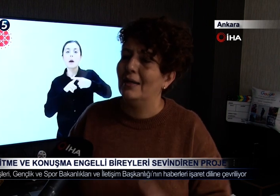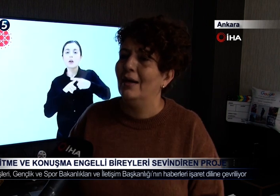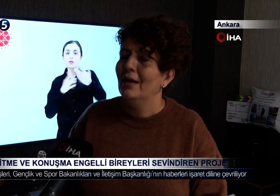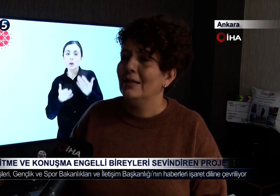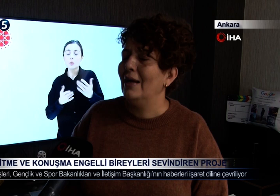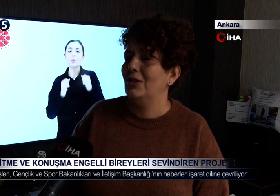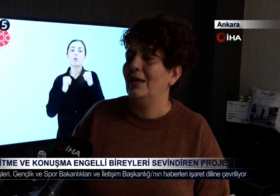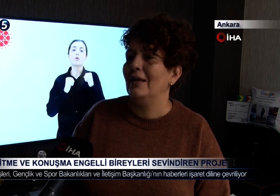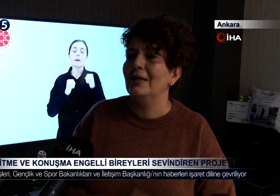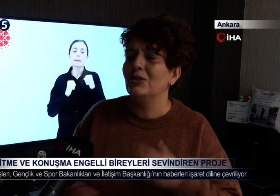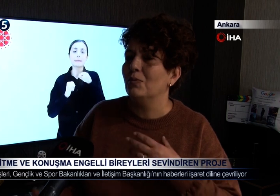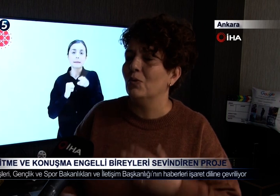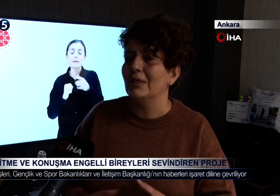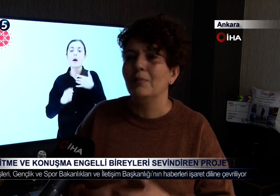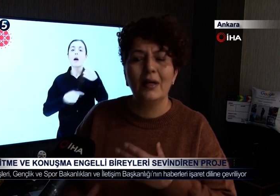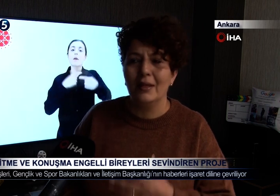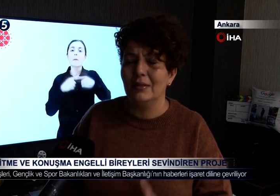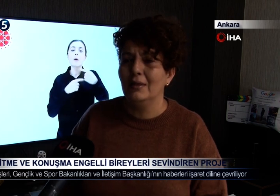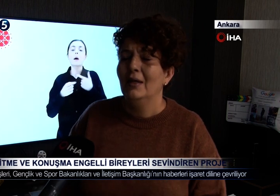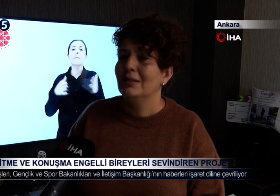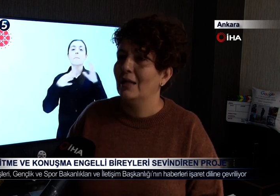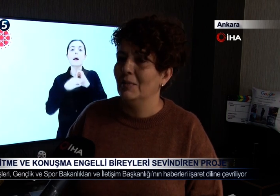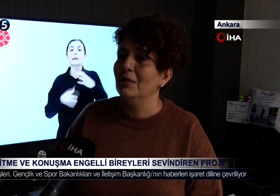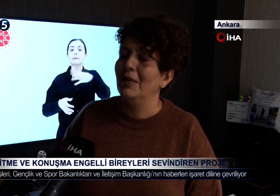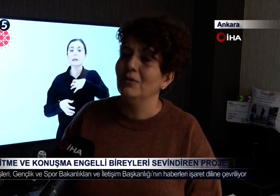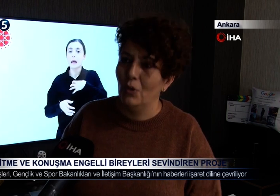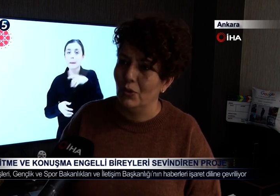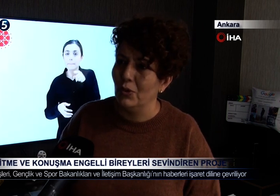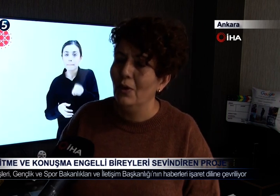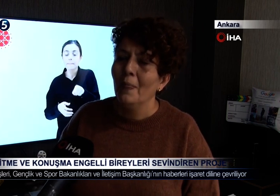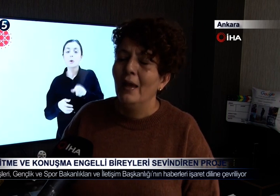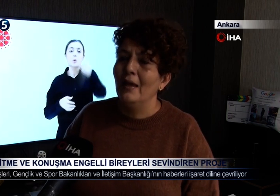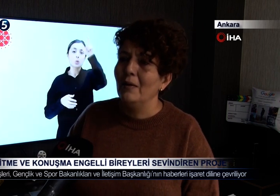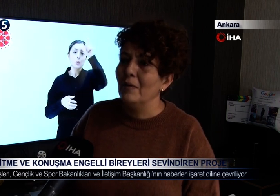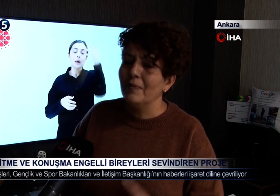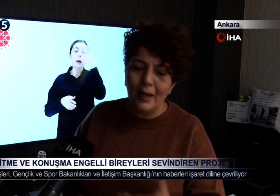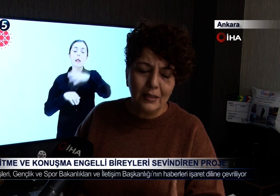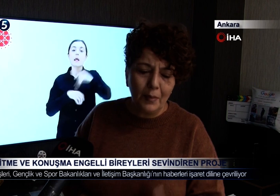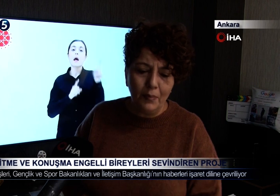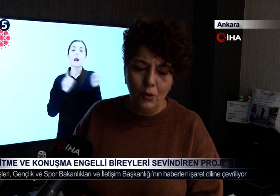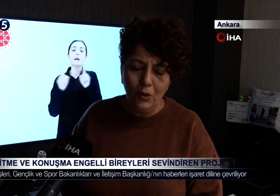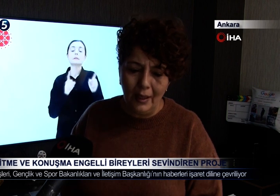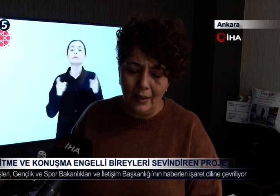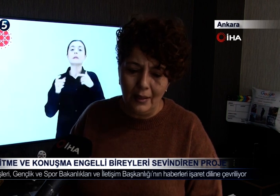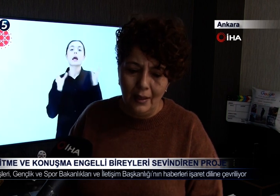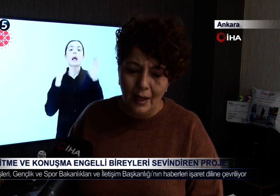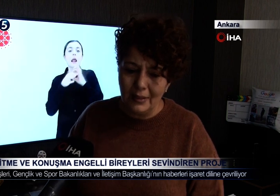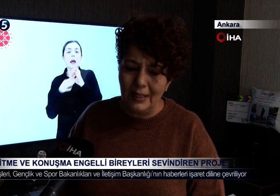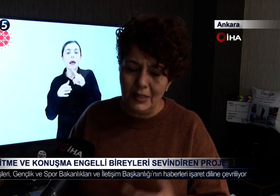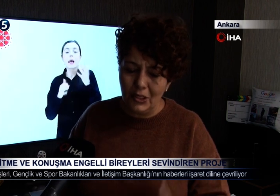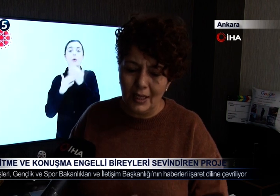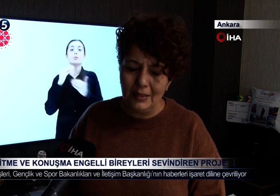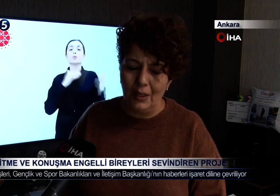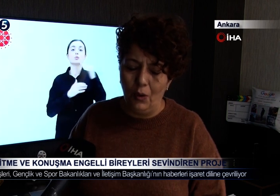eğitimle başladı ve Milli Eğitim Bakanlığımız bir ilkeye imza attı. Ekranlardaki tüm derslerin Türk İşaret Dili çevirisini yaptı.